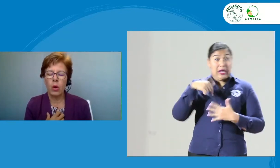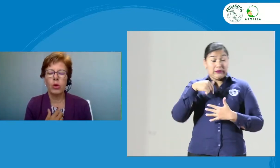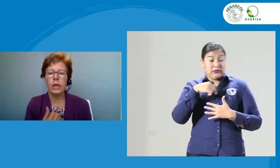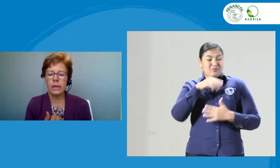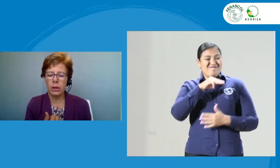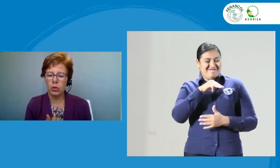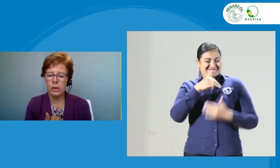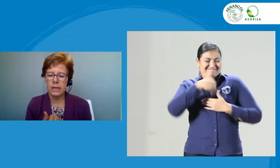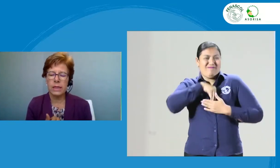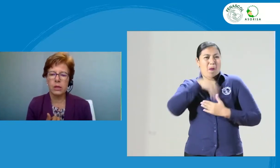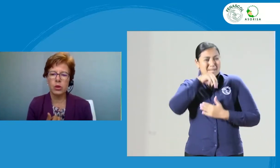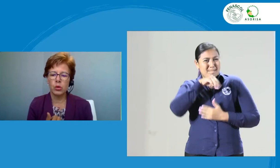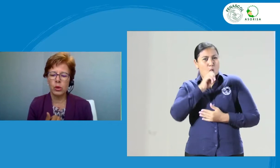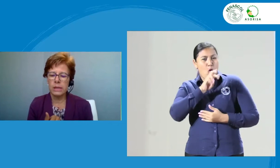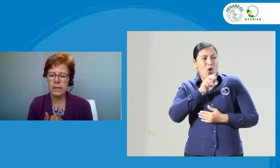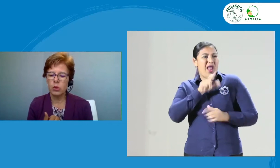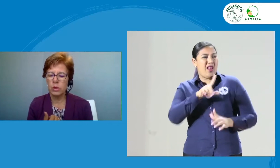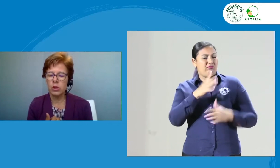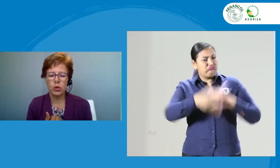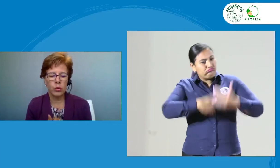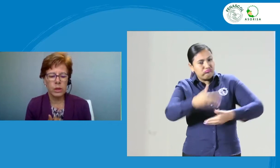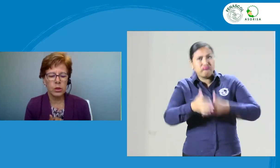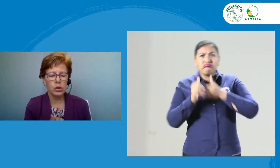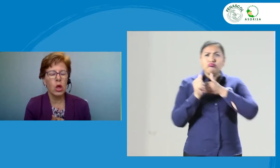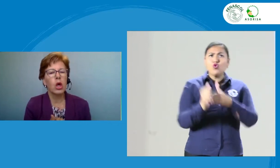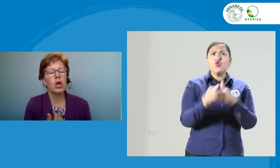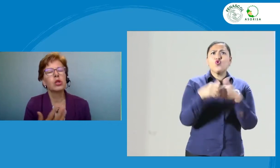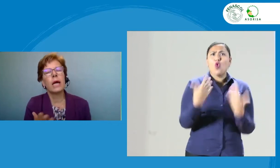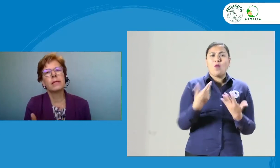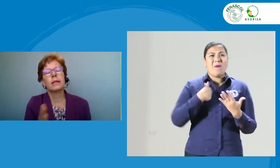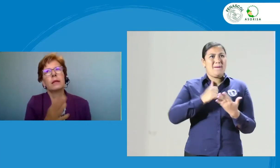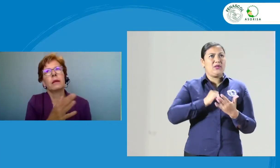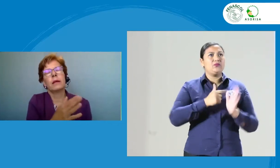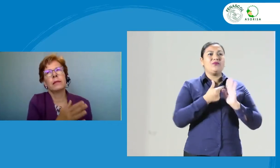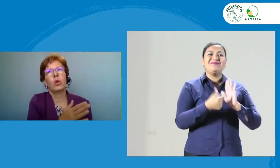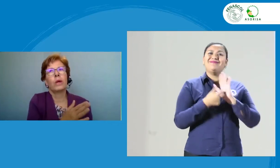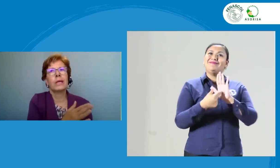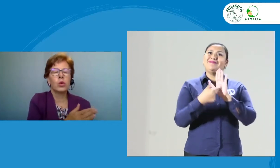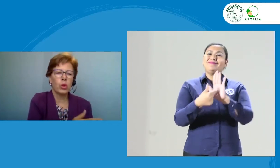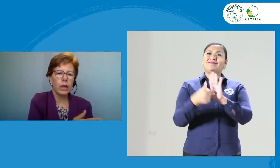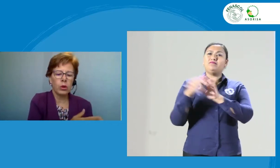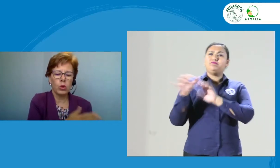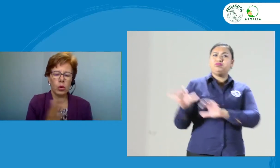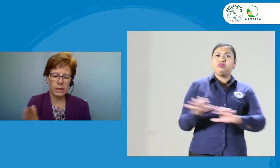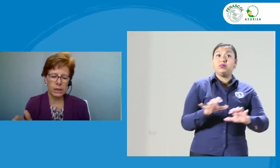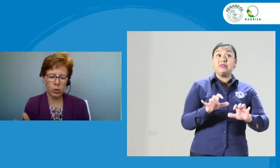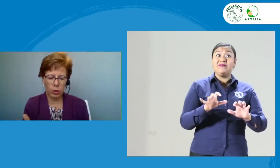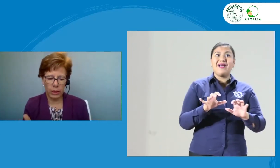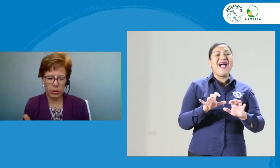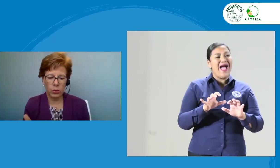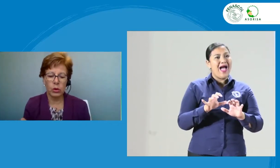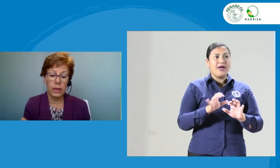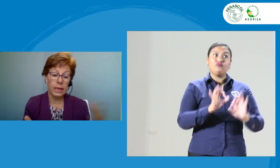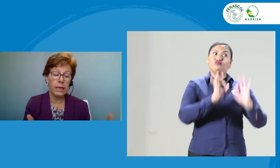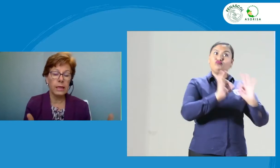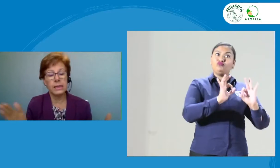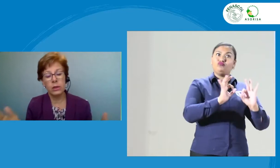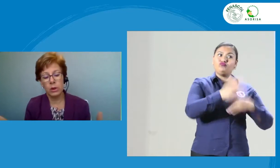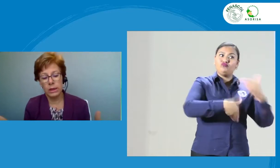guía orientando nuestras acciones y nuestros juicios hacia lo que es correcto y lo que es incorrecto. Entonces, la